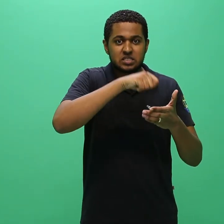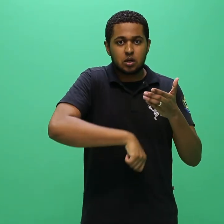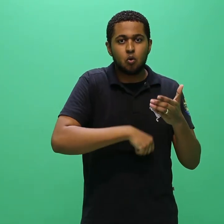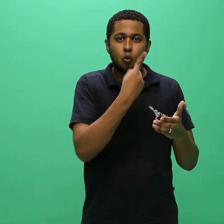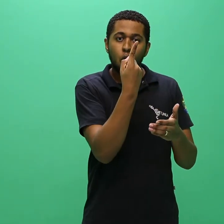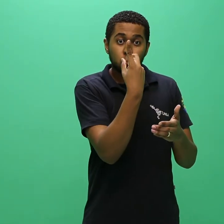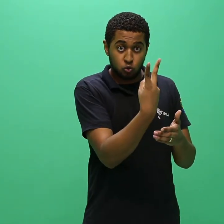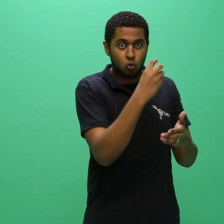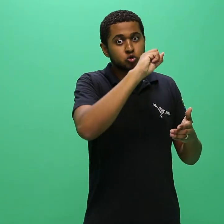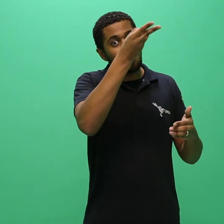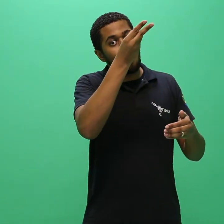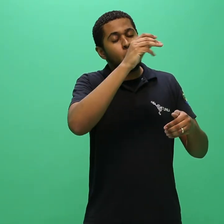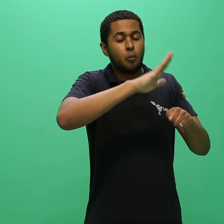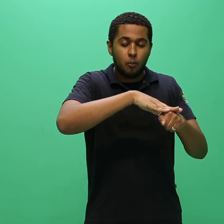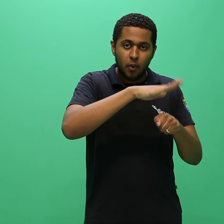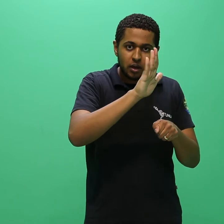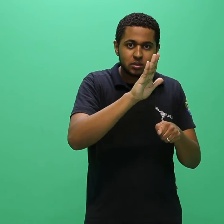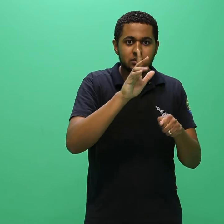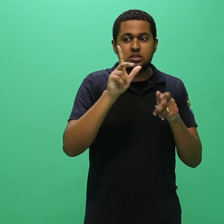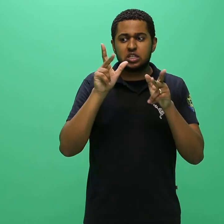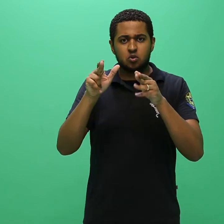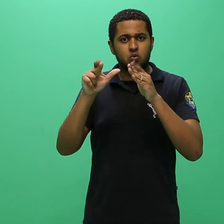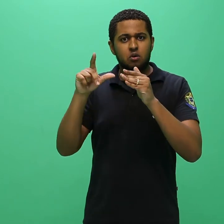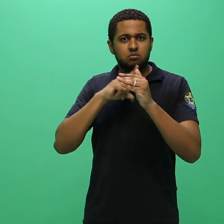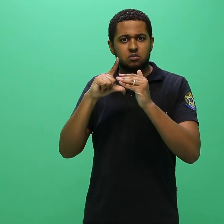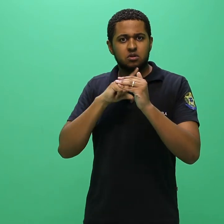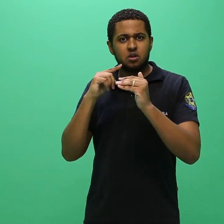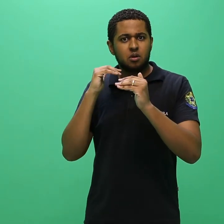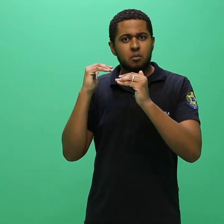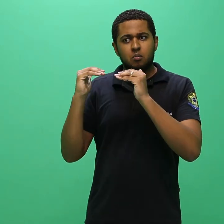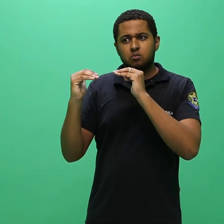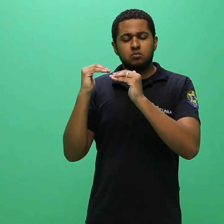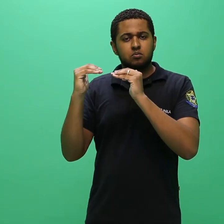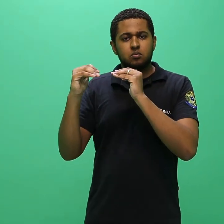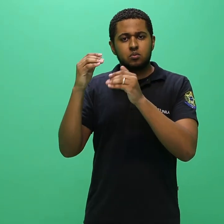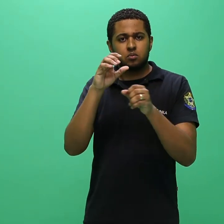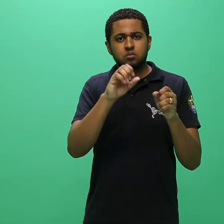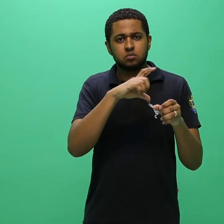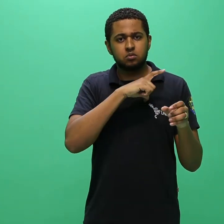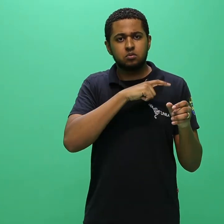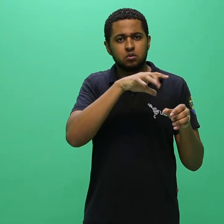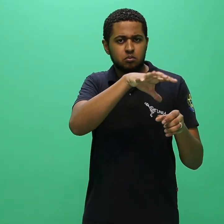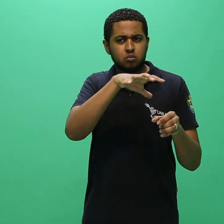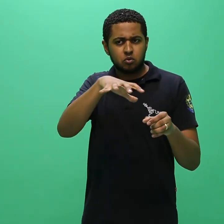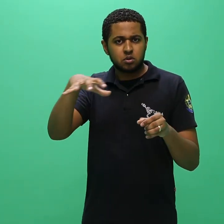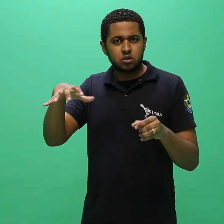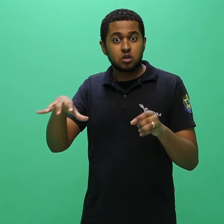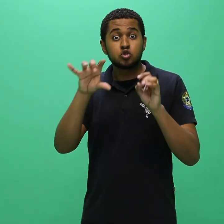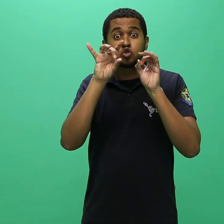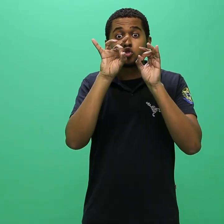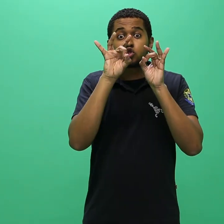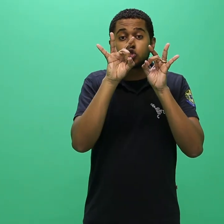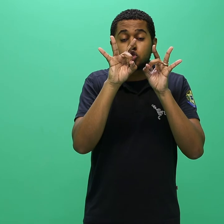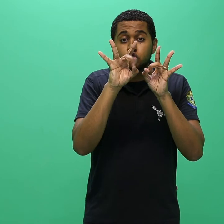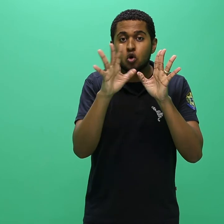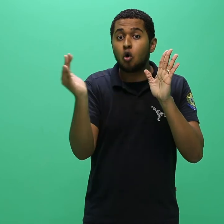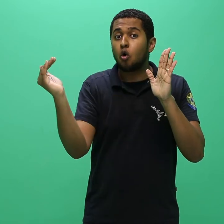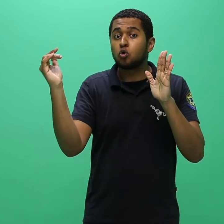candidato na mesma modalidade, será considerada apenas a data hora de requerimento